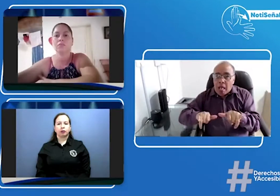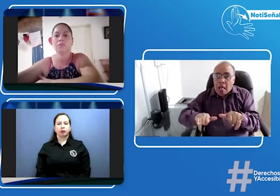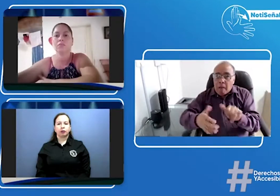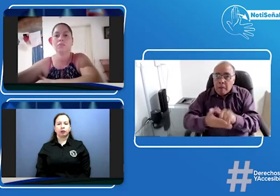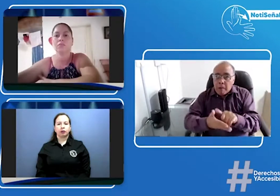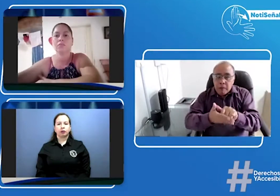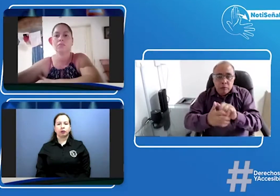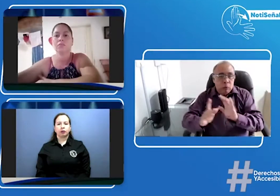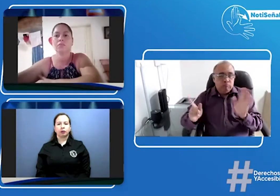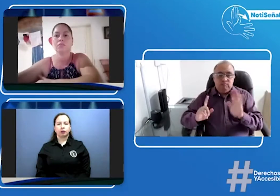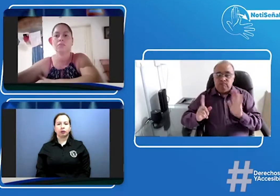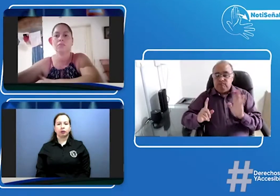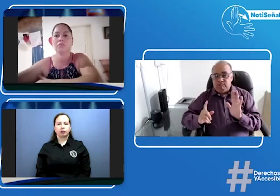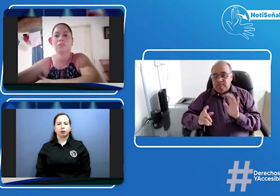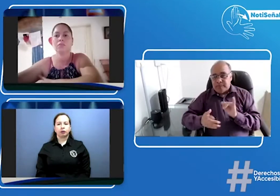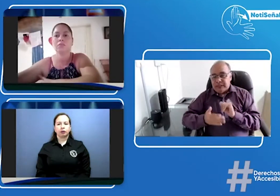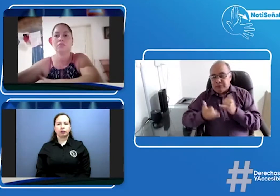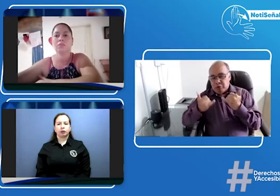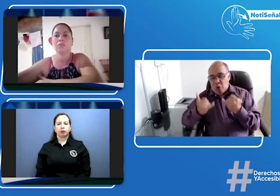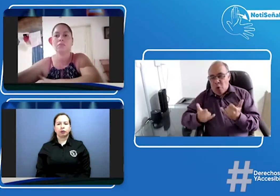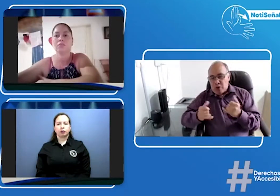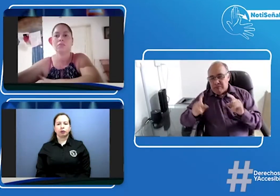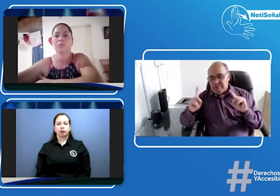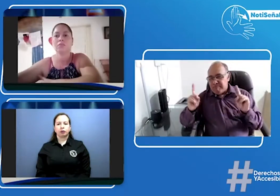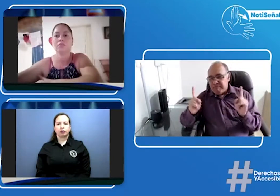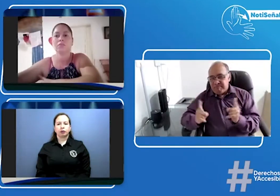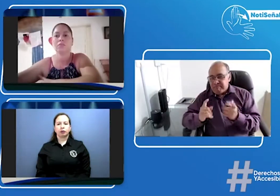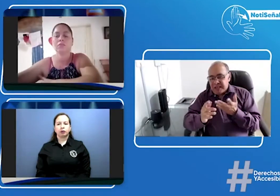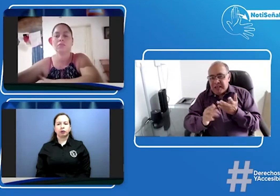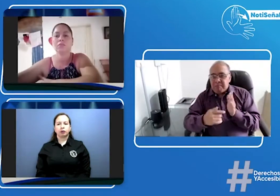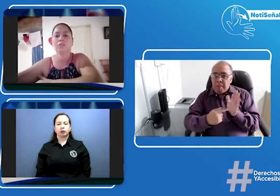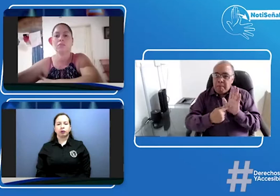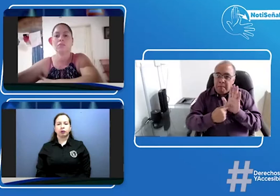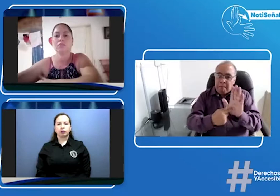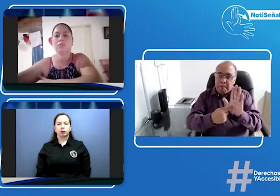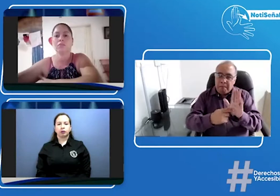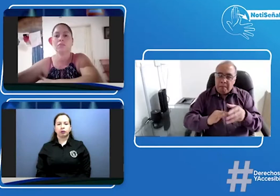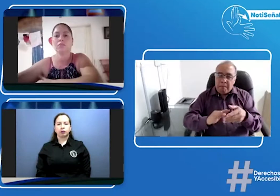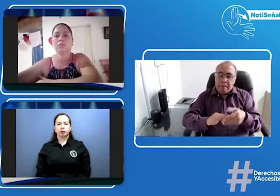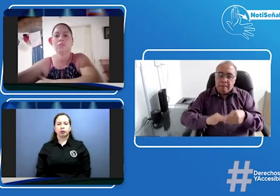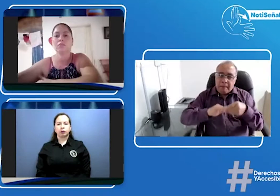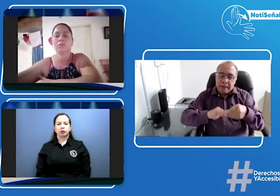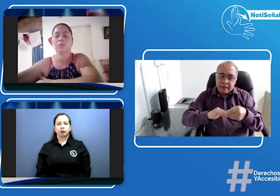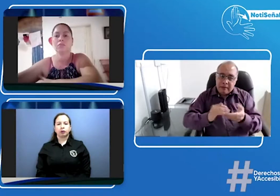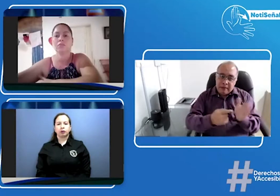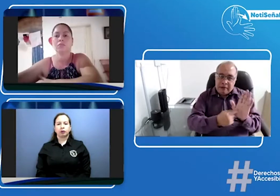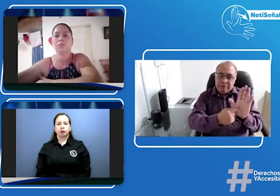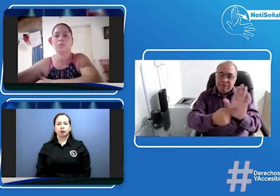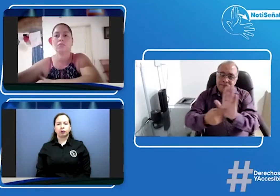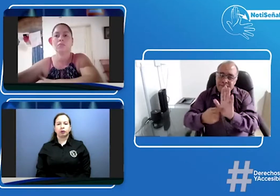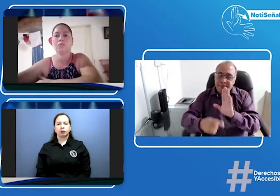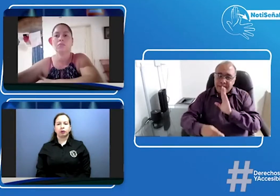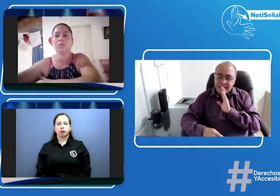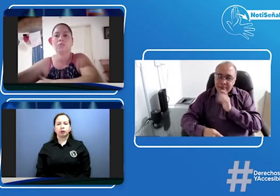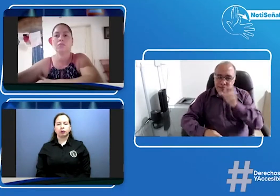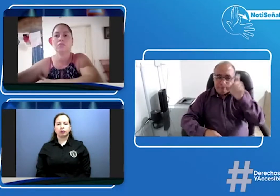nuevo gabinete ministerio de educación cómo va a suceder esta situación así que pues ya sin darle más